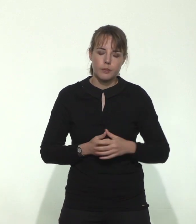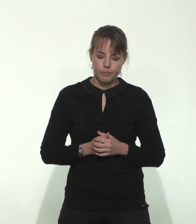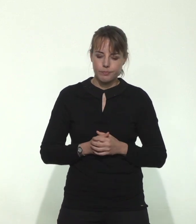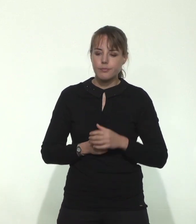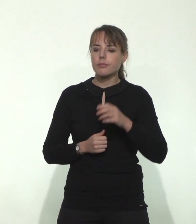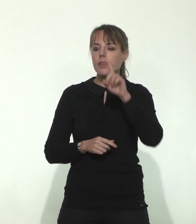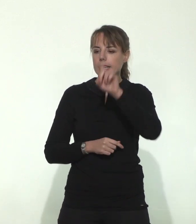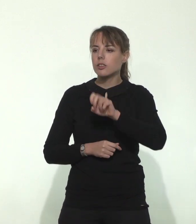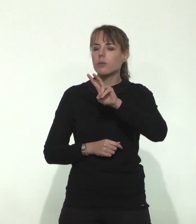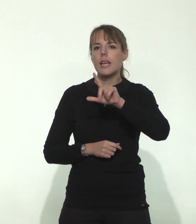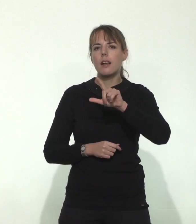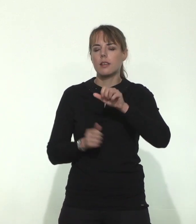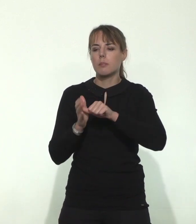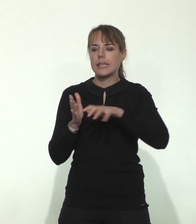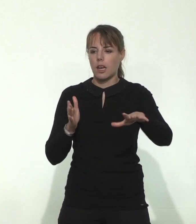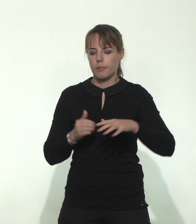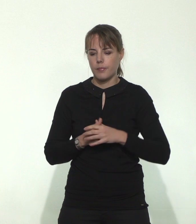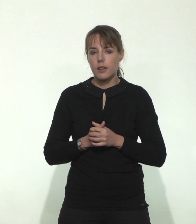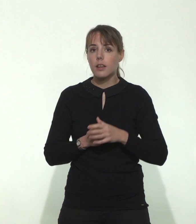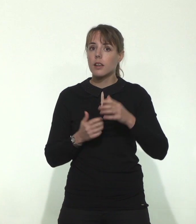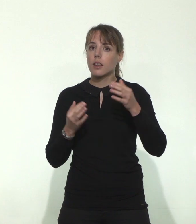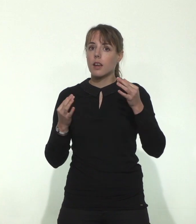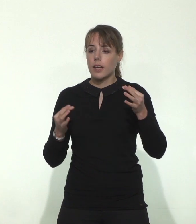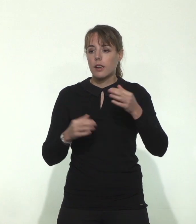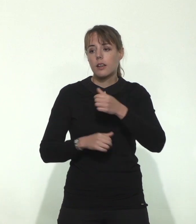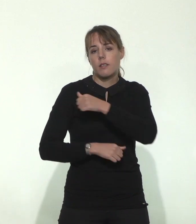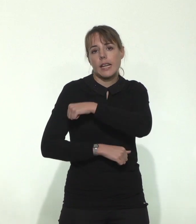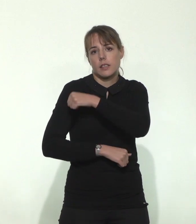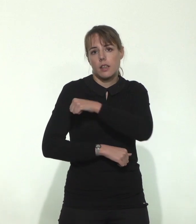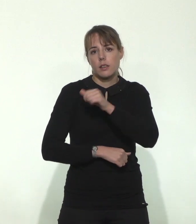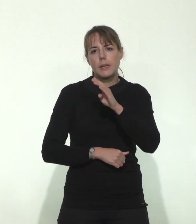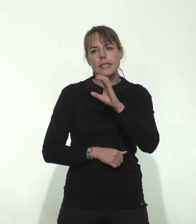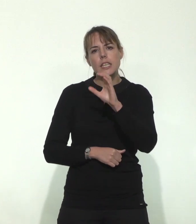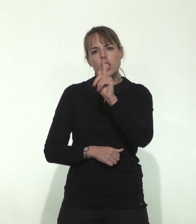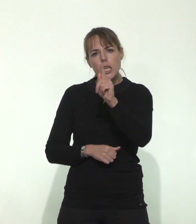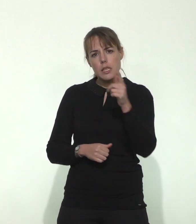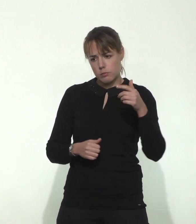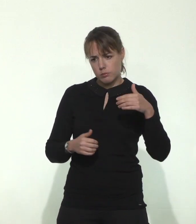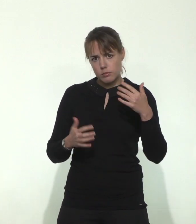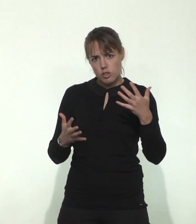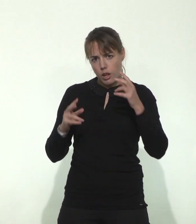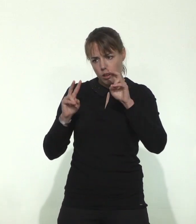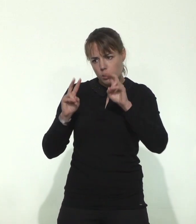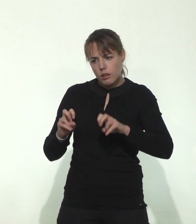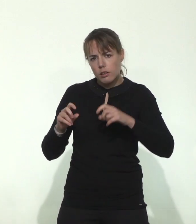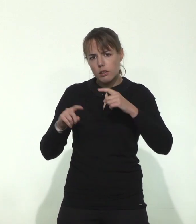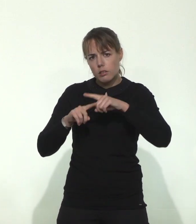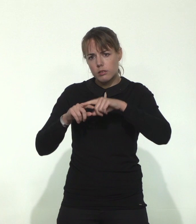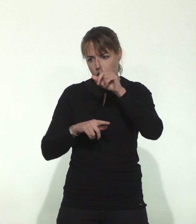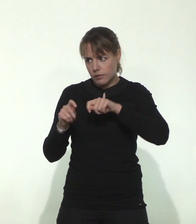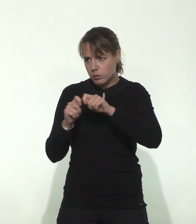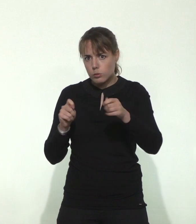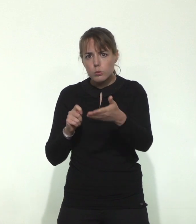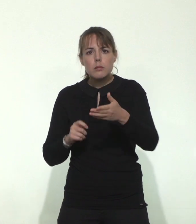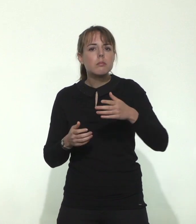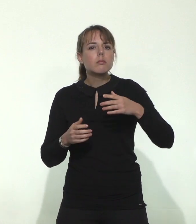Média. Où en est la réflexion concernant la vaccination BCG pour protéger le personnel soignant contre le Covid-19 ? Jusqu'à quel âge peut-on